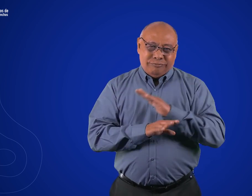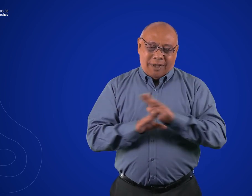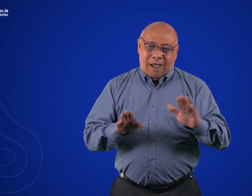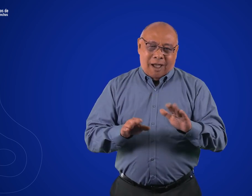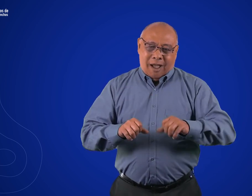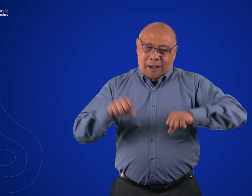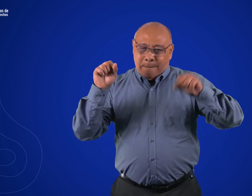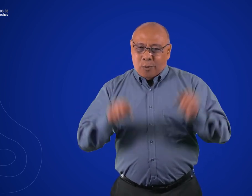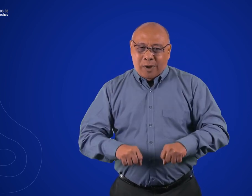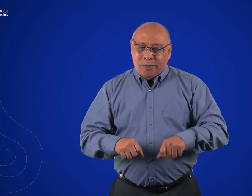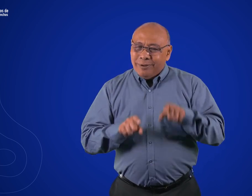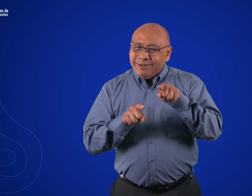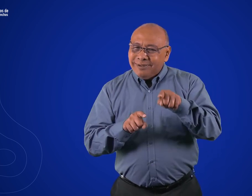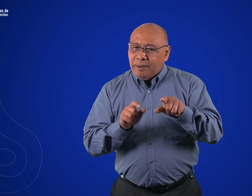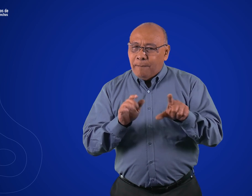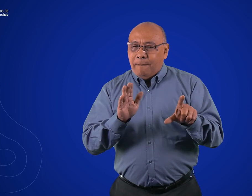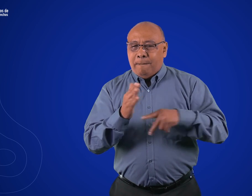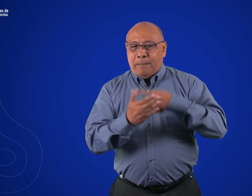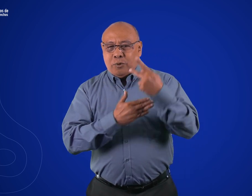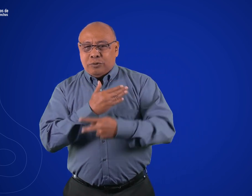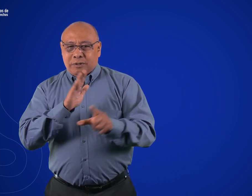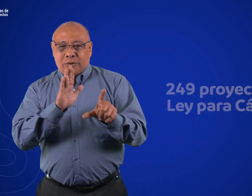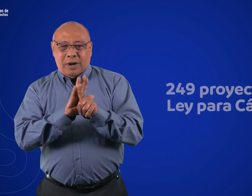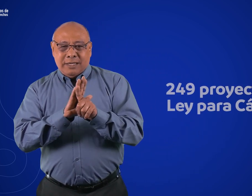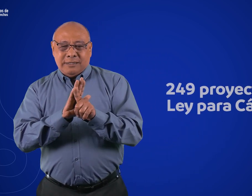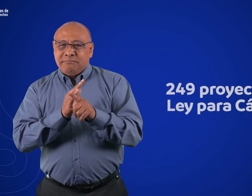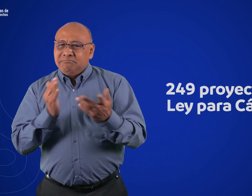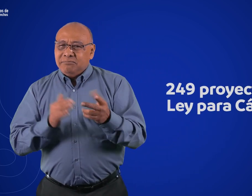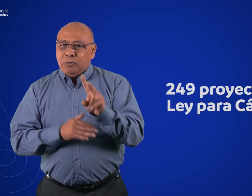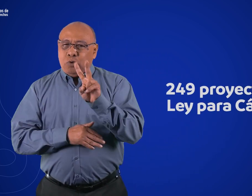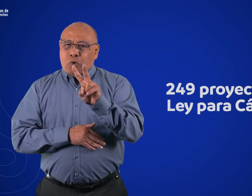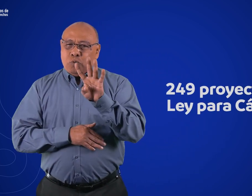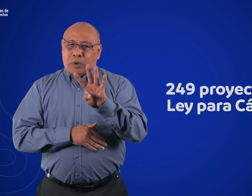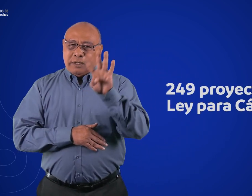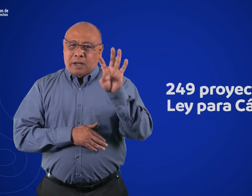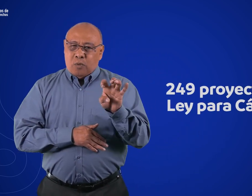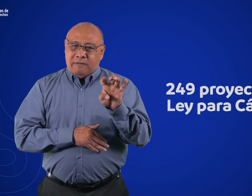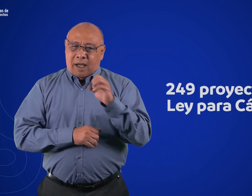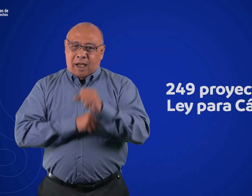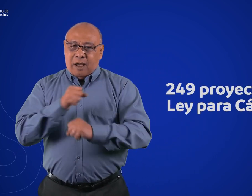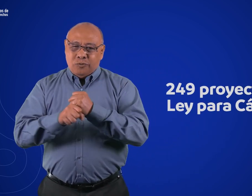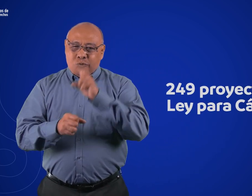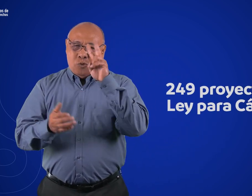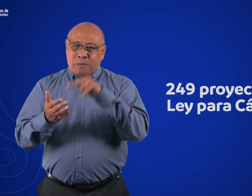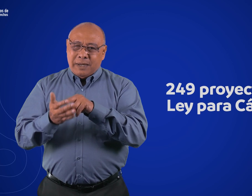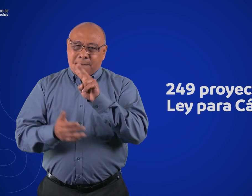saben, hace poco fue aprobado el proyecto de ley 249 del año 2023 en Cámara de